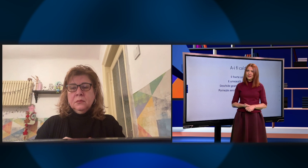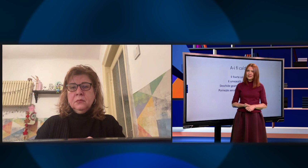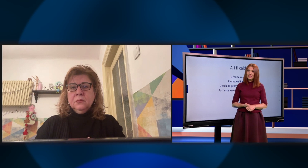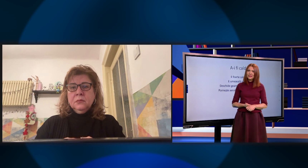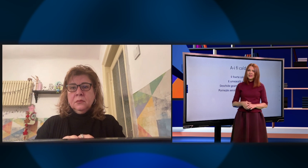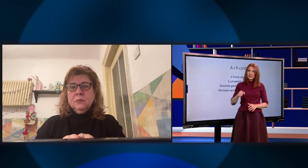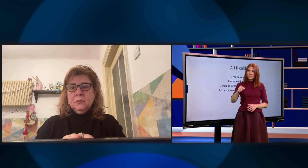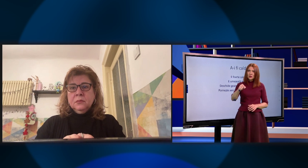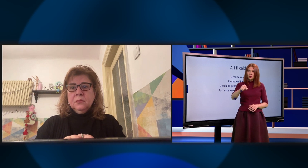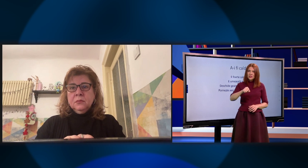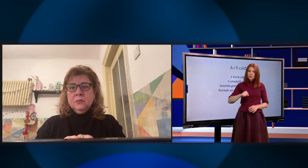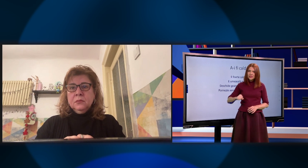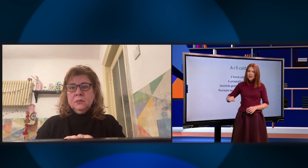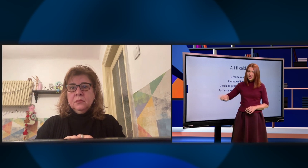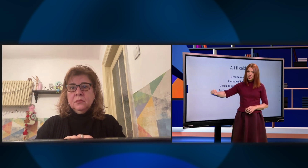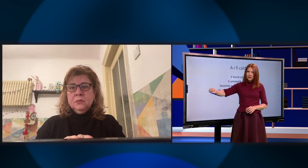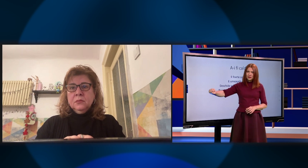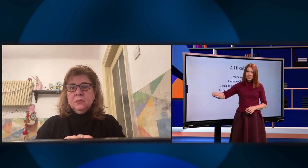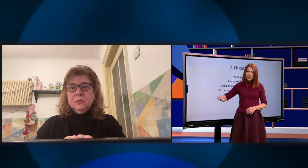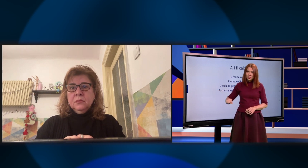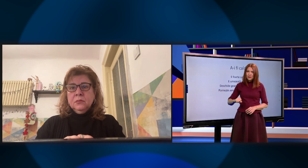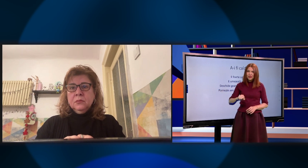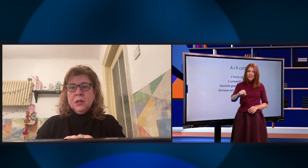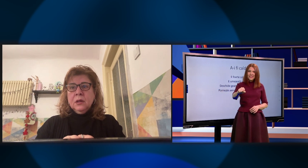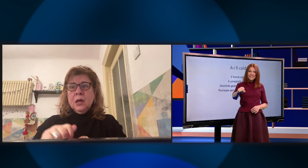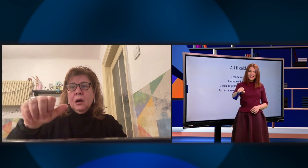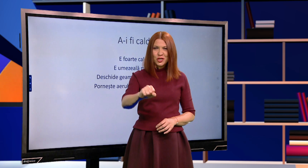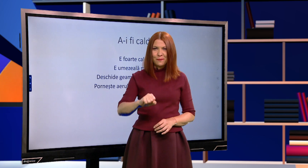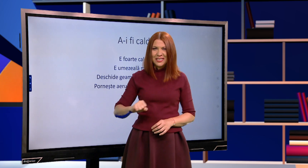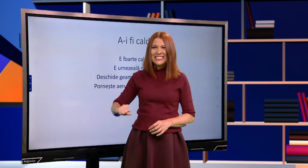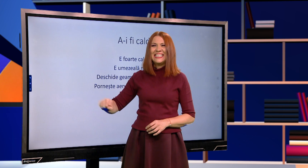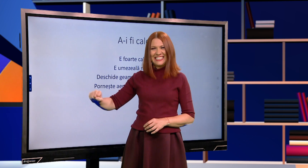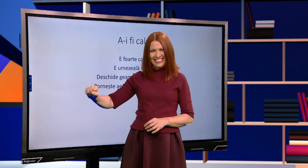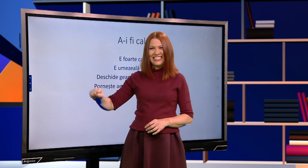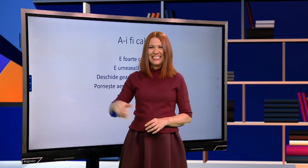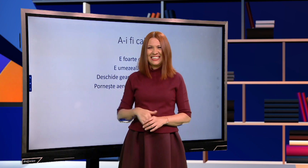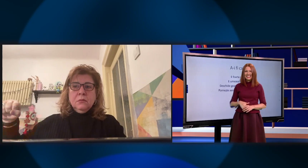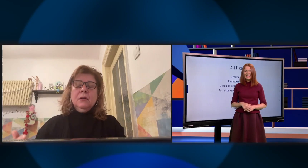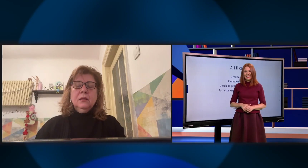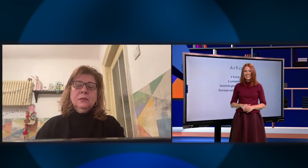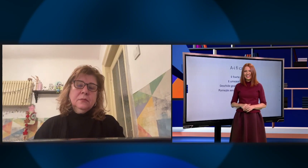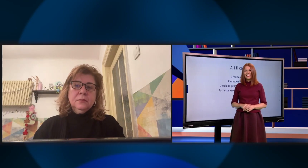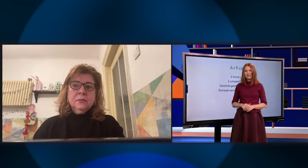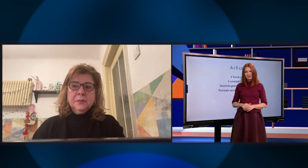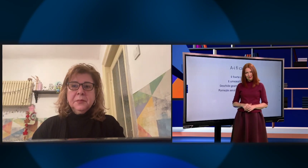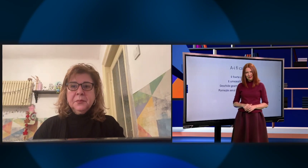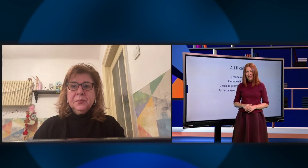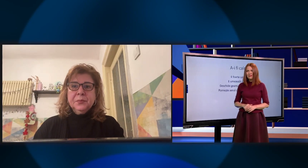Ușa, da. Sau tu ai spus că așa. Dacă așa am închis, așa am deschis. Așa am închis. Da.